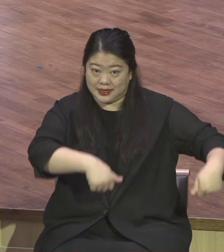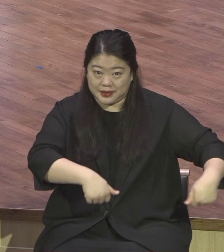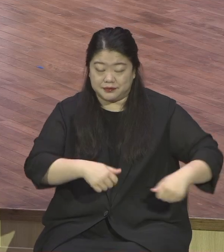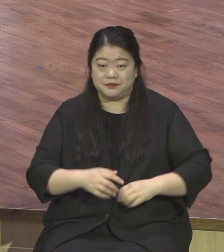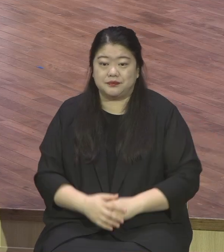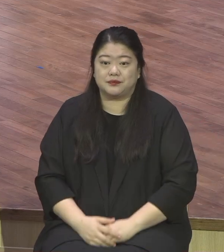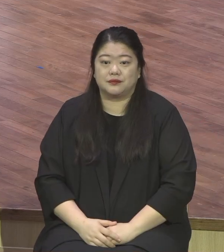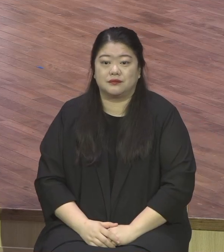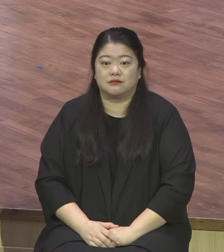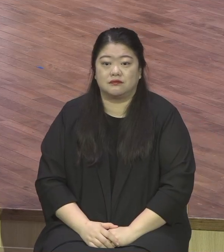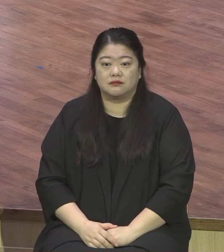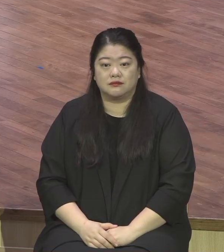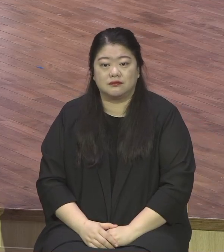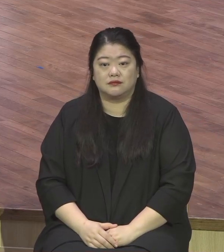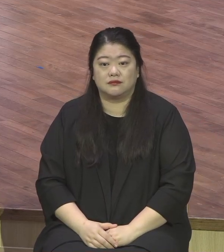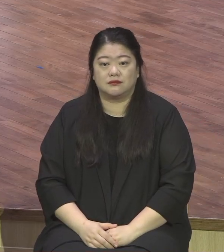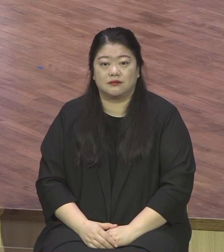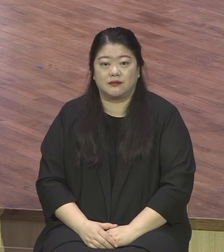멋있게 편집합시다.